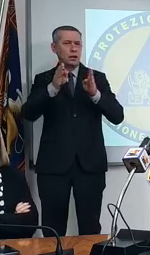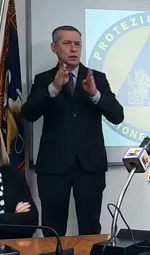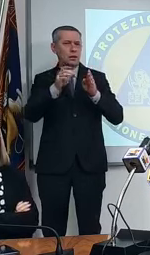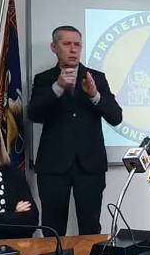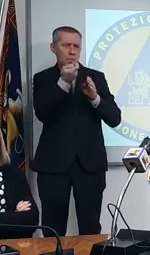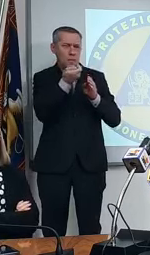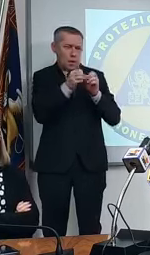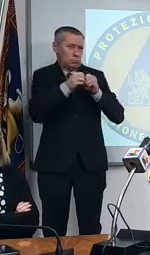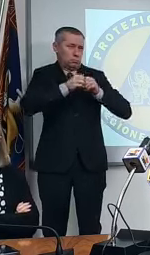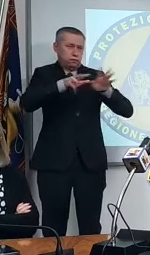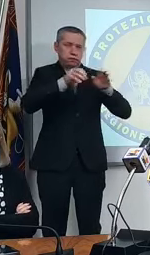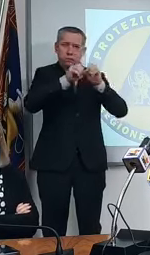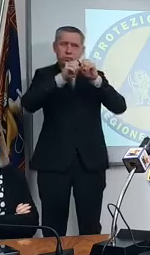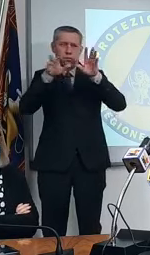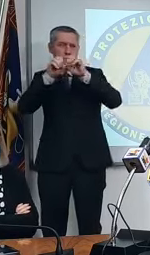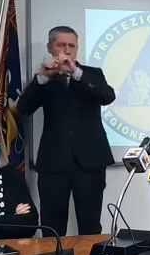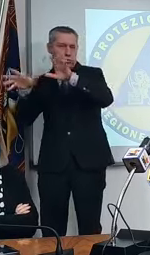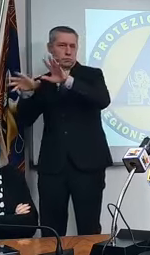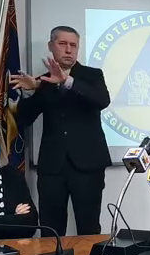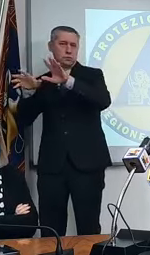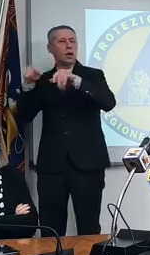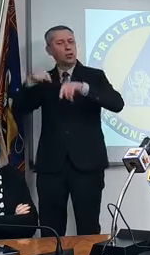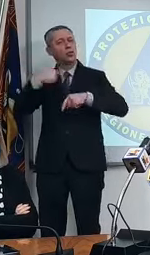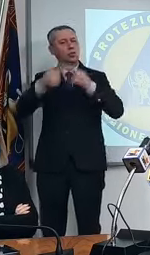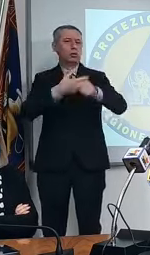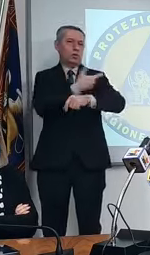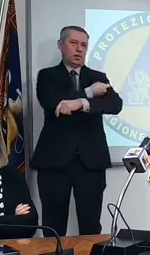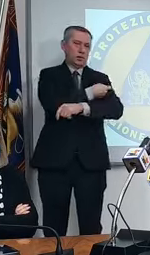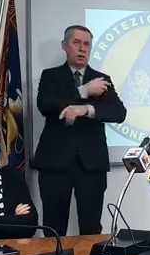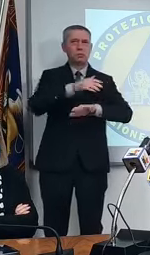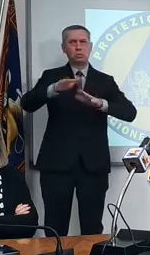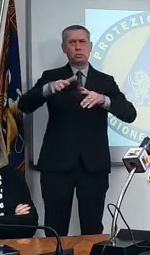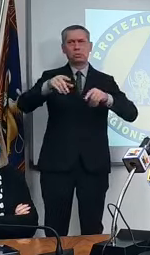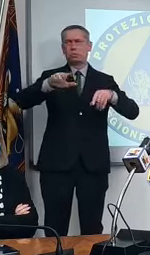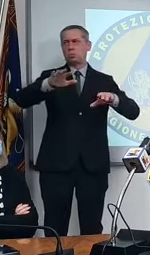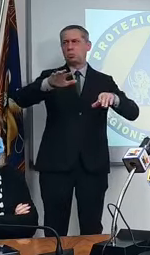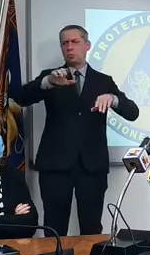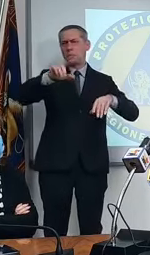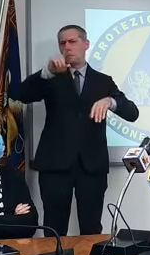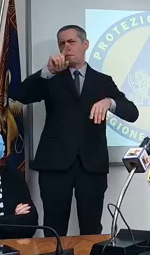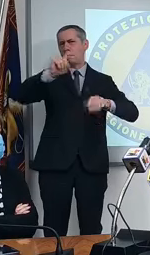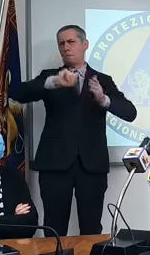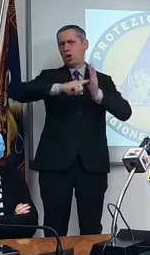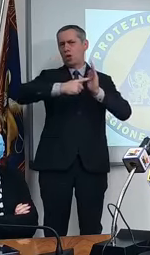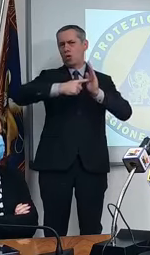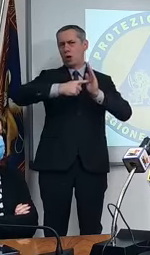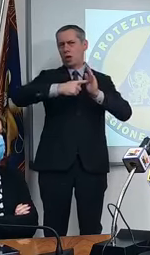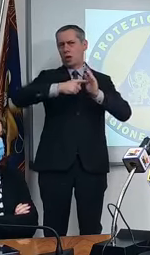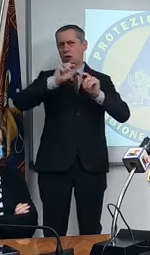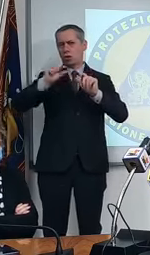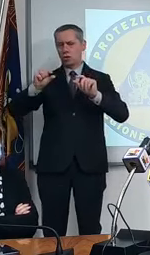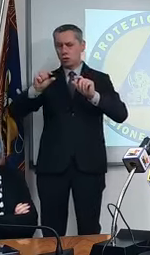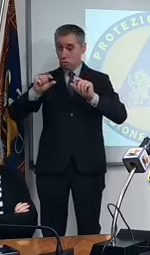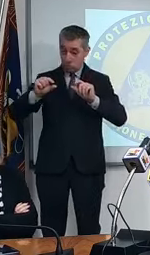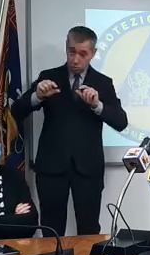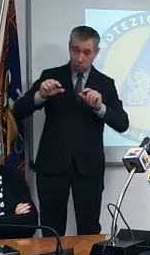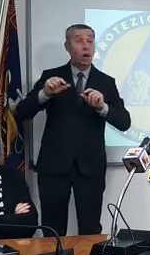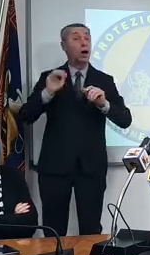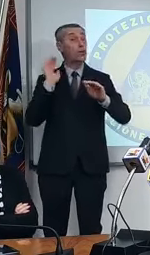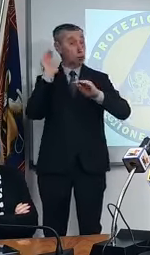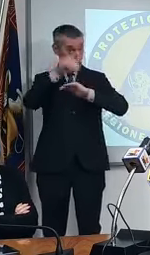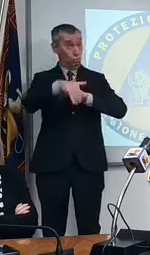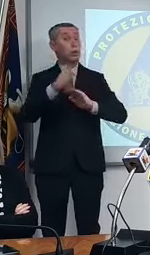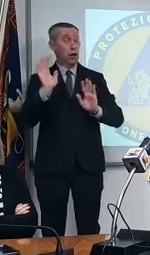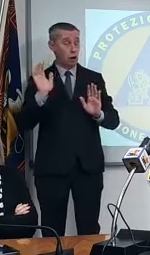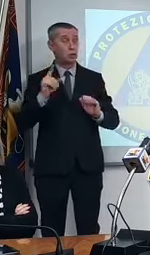vaccinare, ormai siamo intorno al milione di dosi, insomma siamo appena sotto al milione di dosi. L'abbiamo superato? Abbiamo